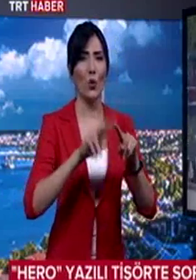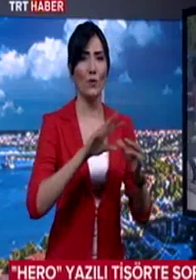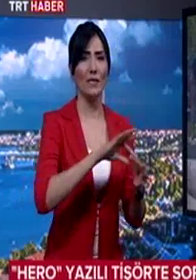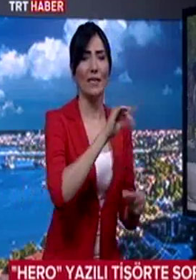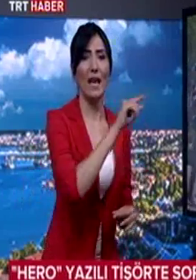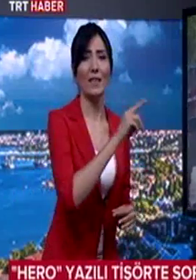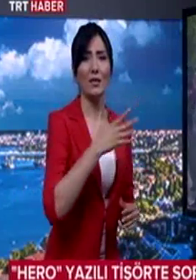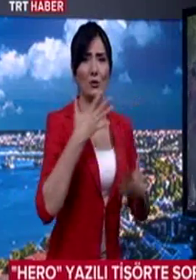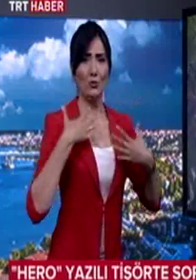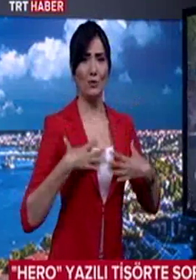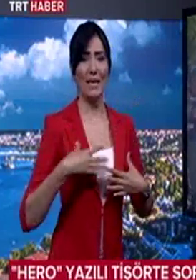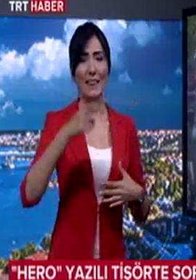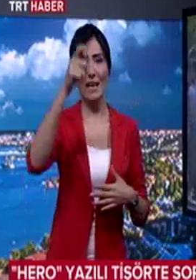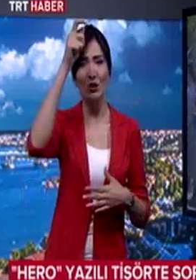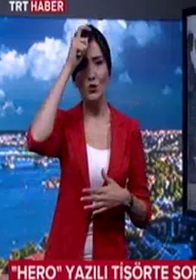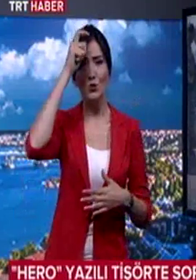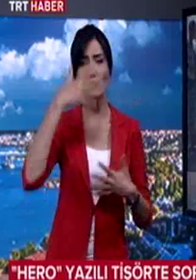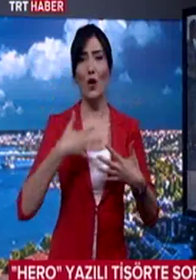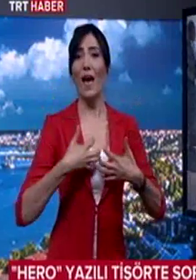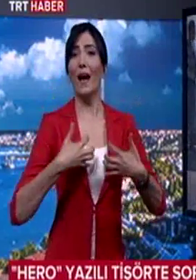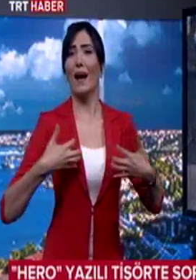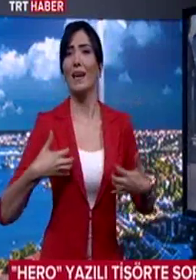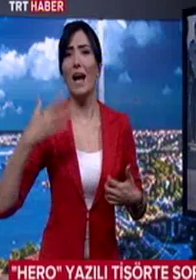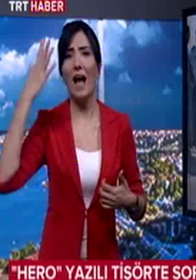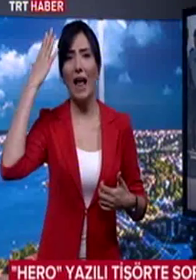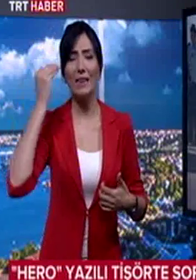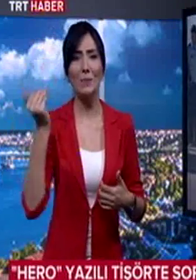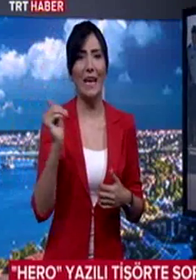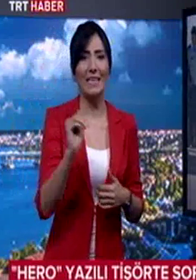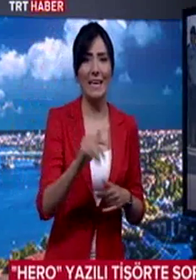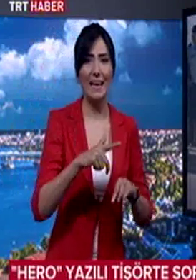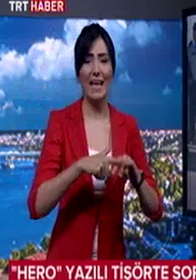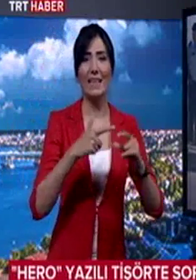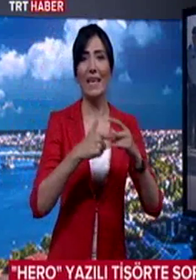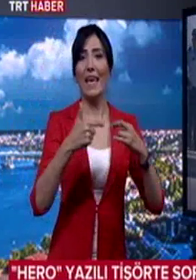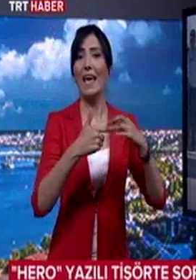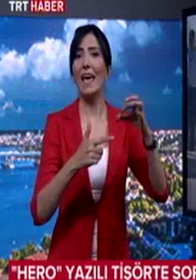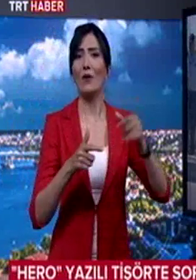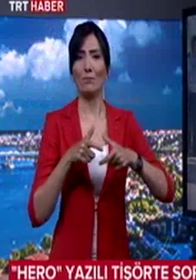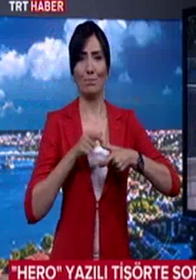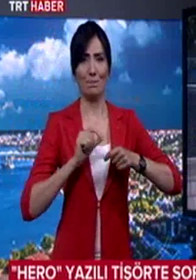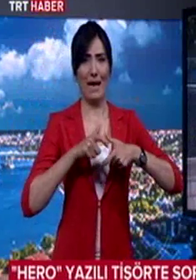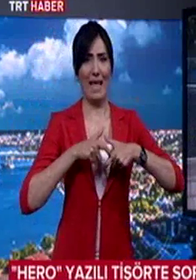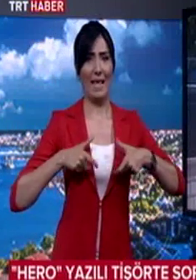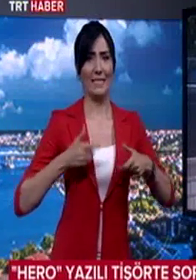üzerinde Türkçe kahraman anlamına gelen Hero yazılı tişörtle girdi.